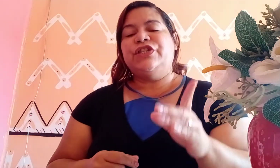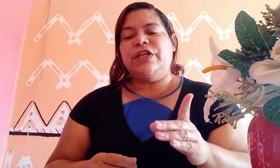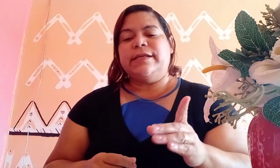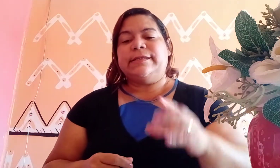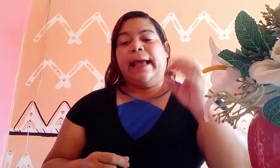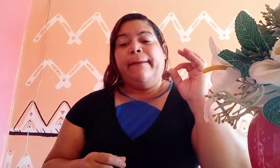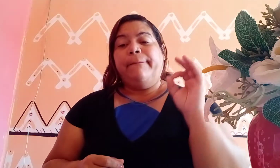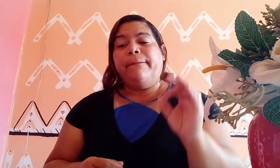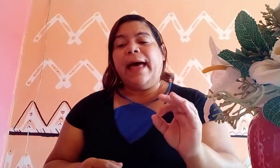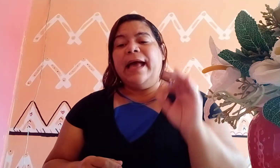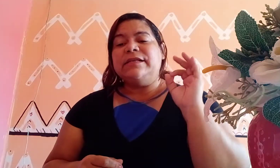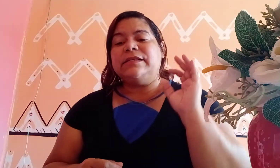diz,